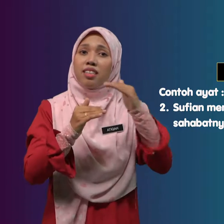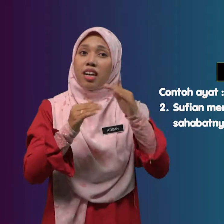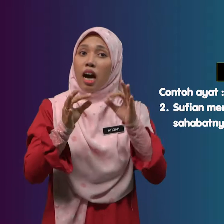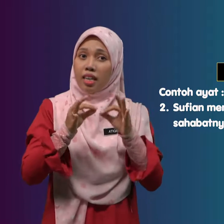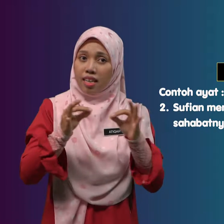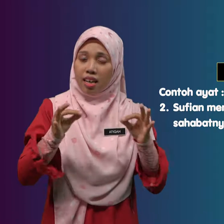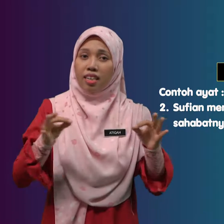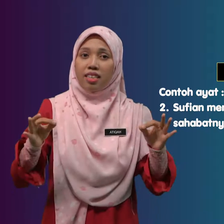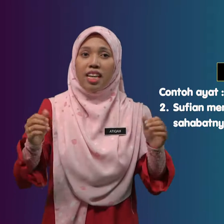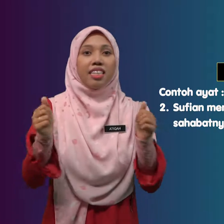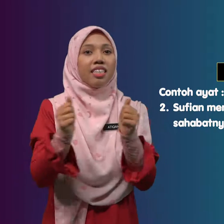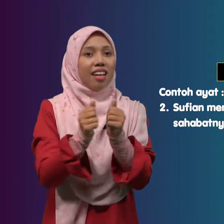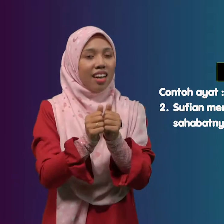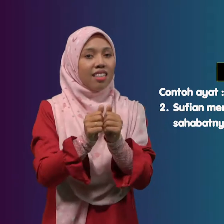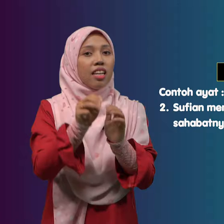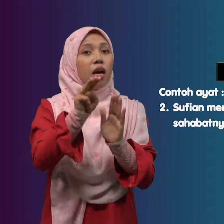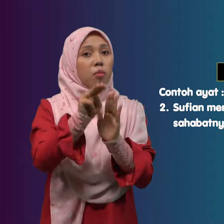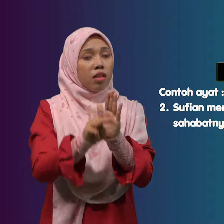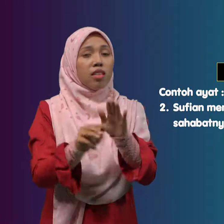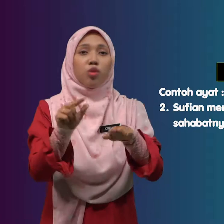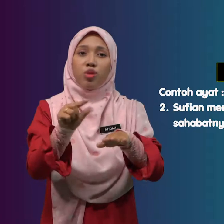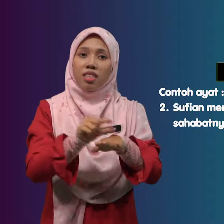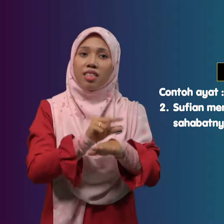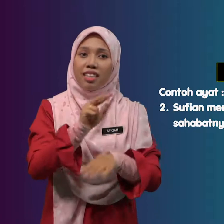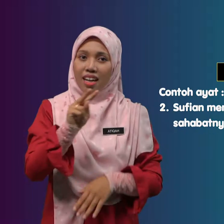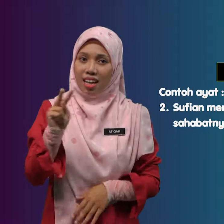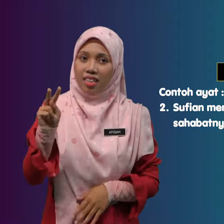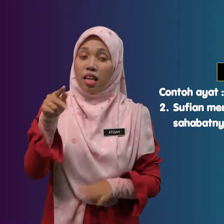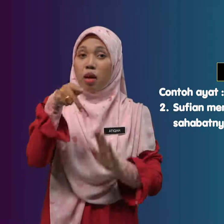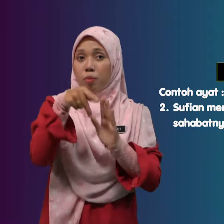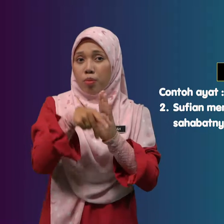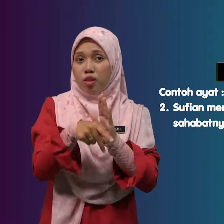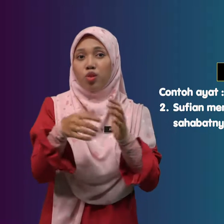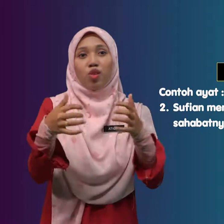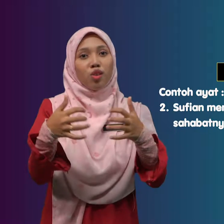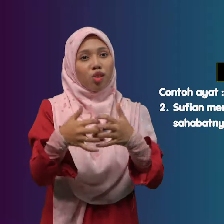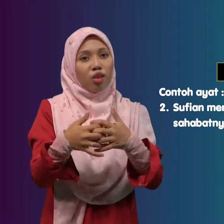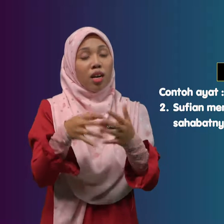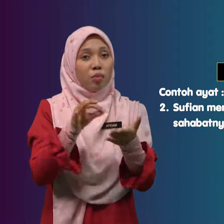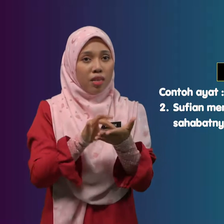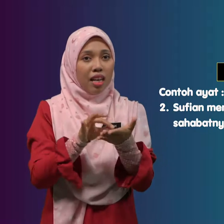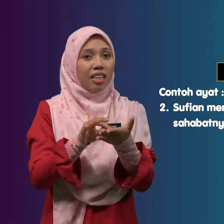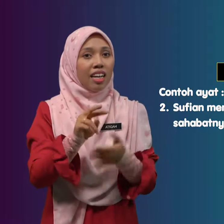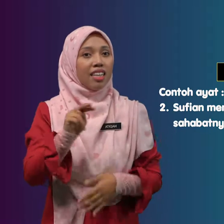Ayat Dengan Menggunakan Penjodoh Bilangan